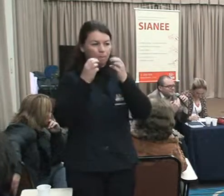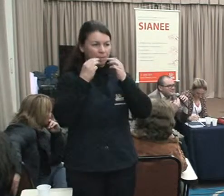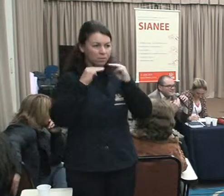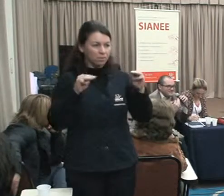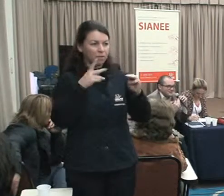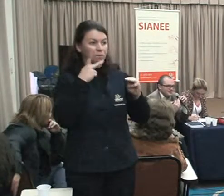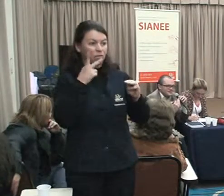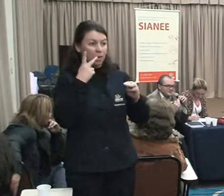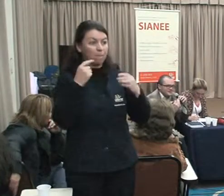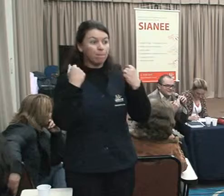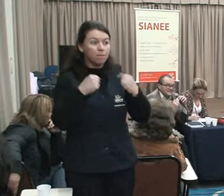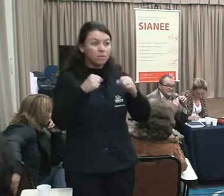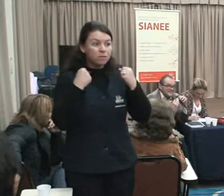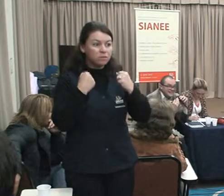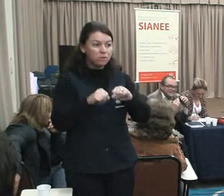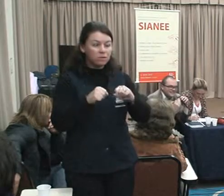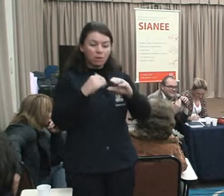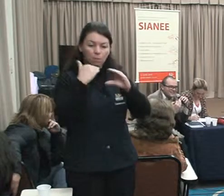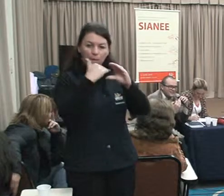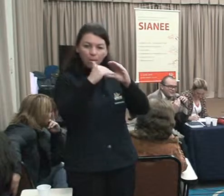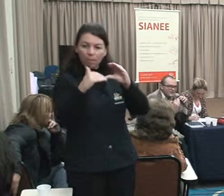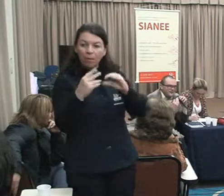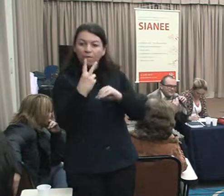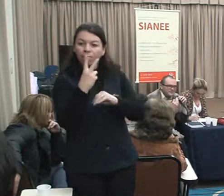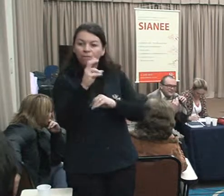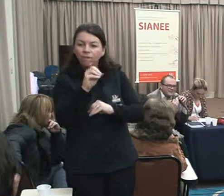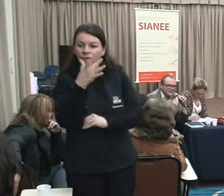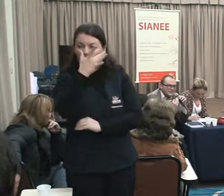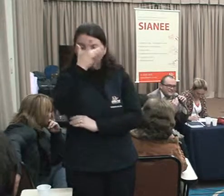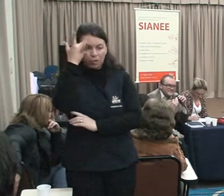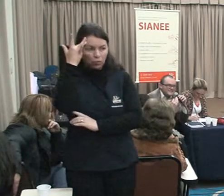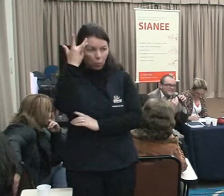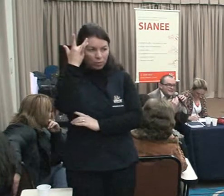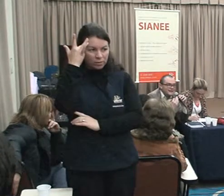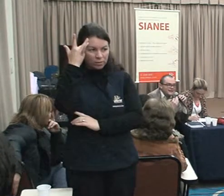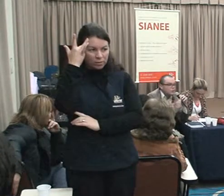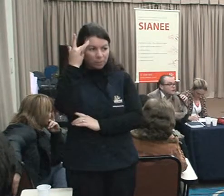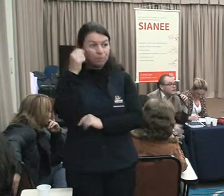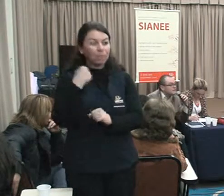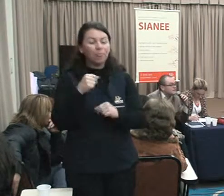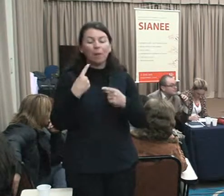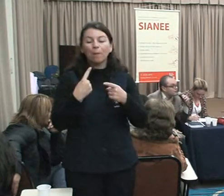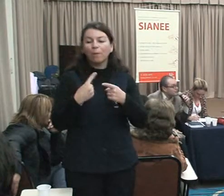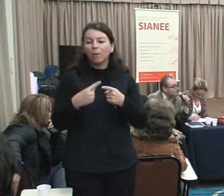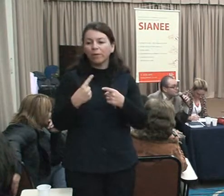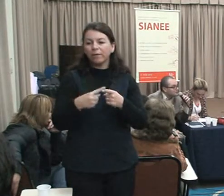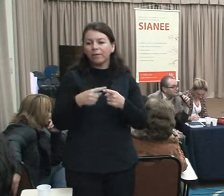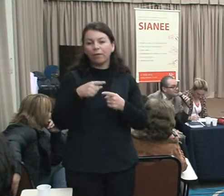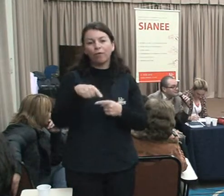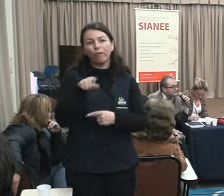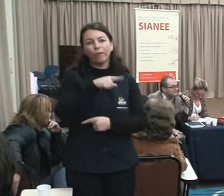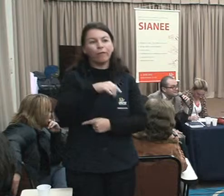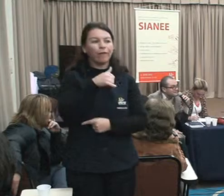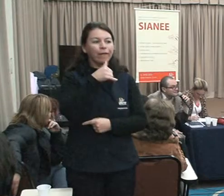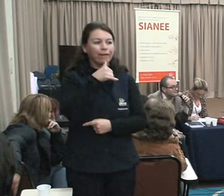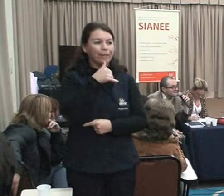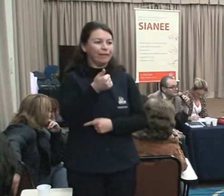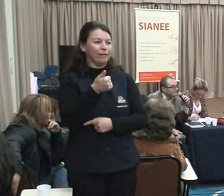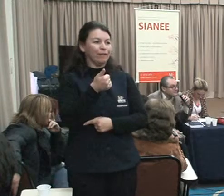a gente recebe dezenas daquelas correntes maravilhosas, por que não fazer a nossa corrente do bem?